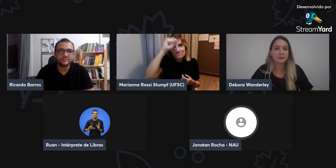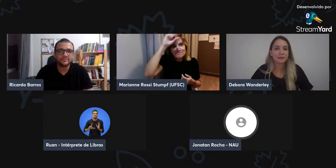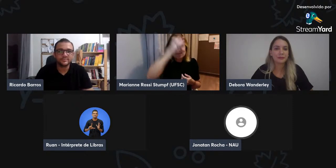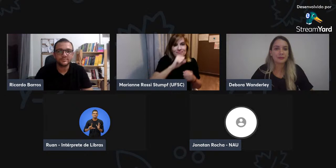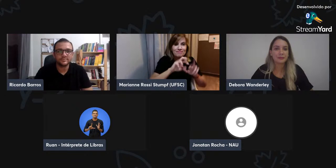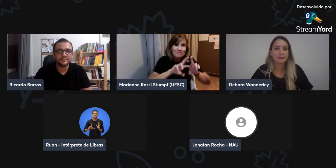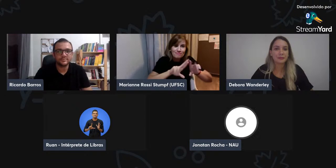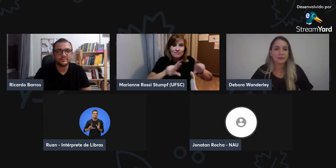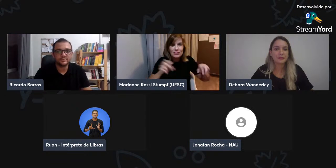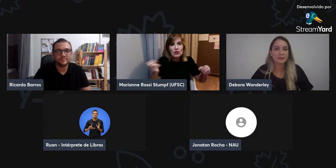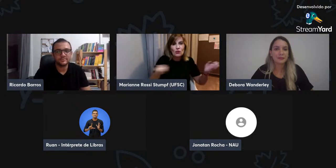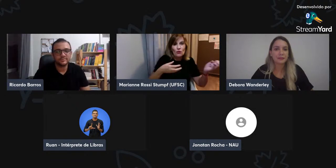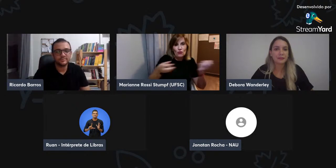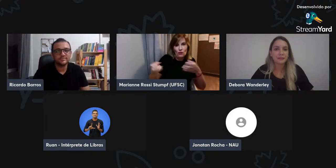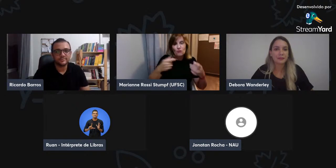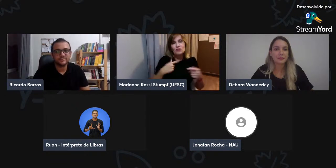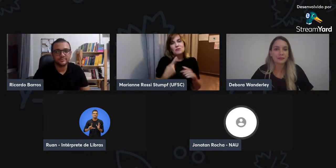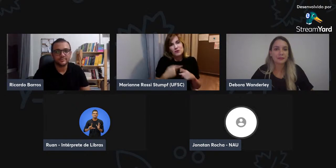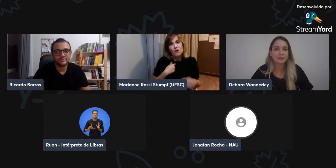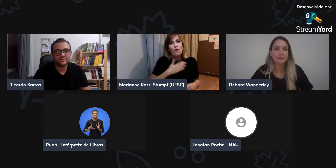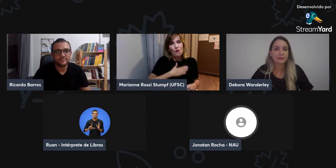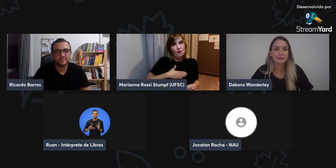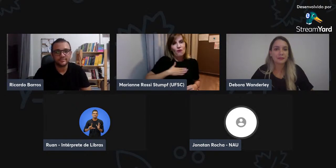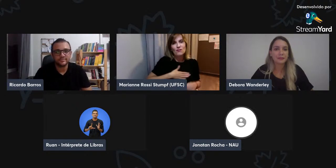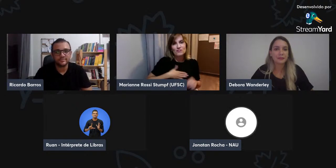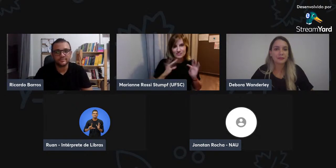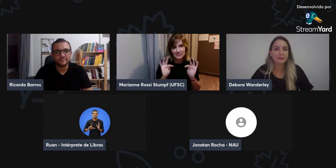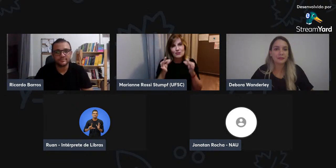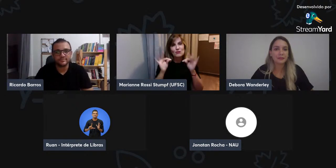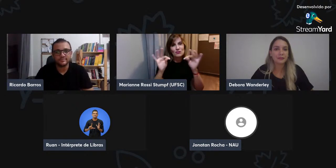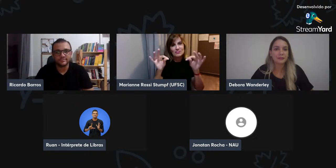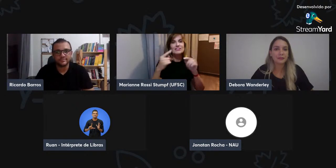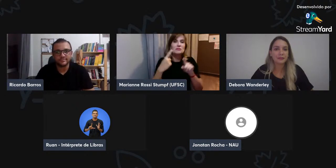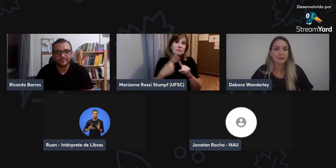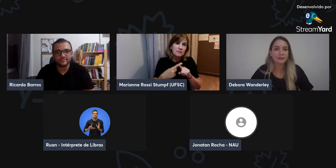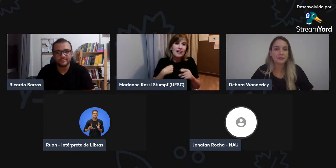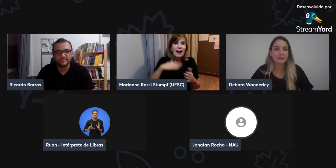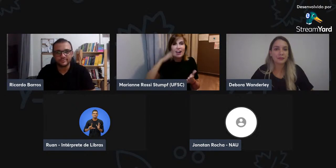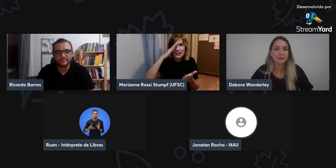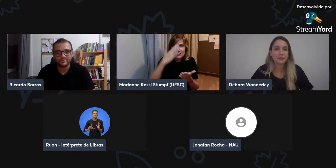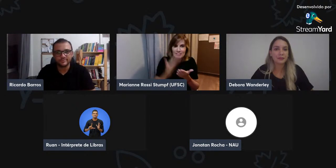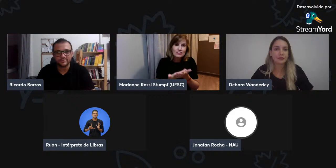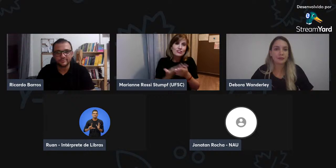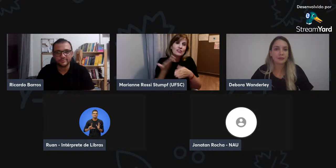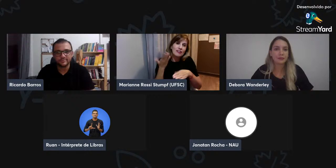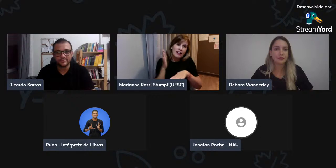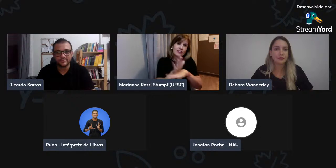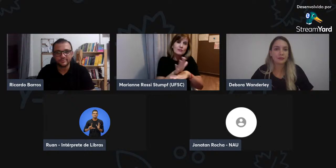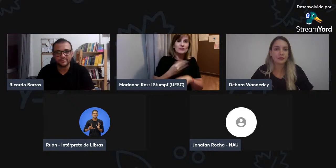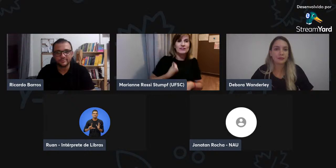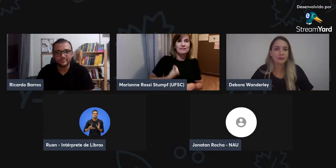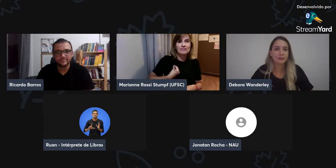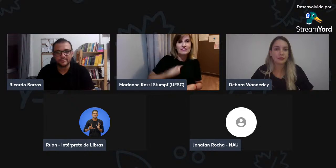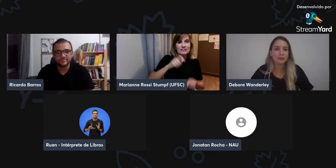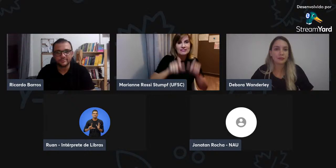escrever, né? Para facilitar a comunicação, né? E eu comecei a aprender cada vez mais da tecnologia.